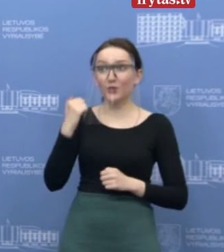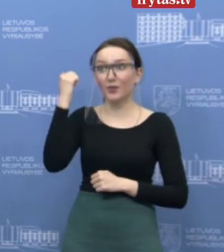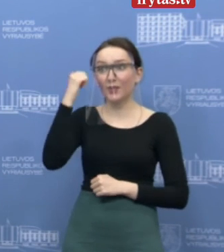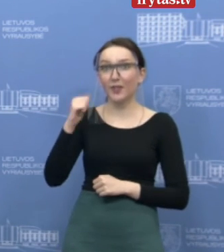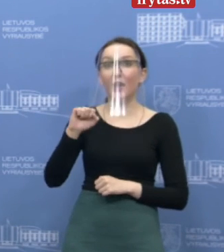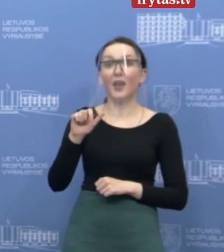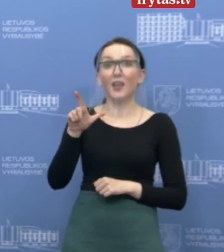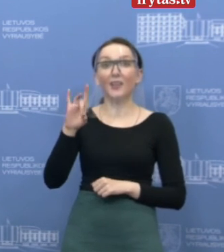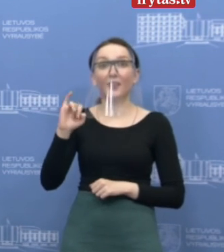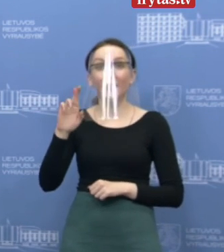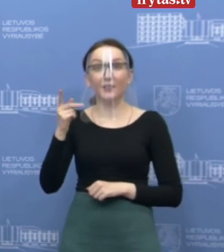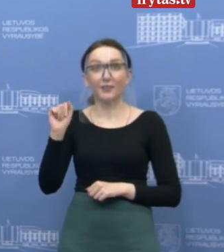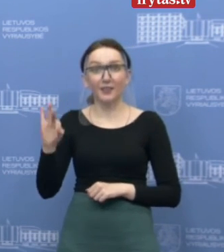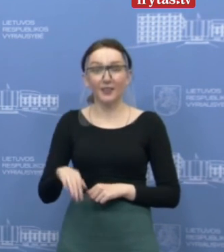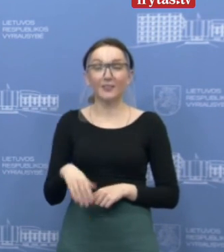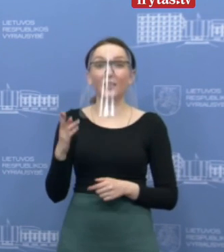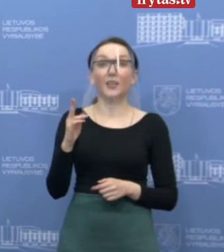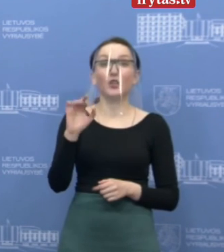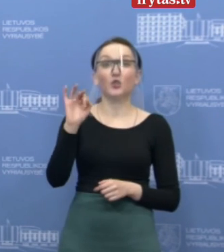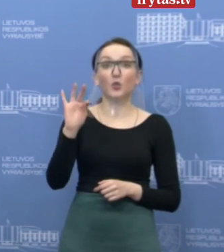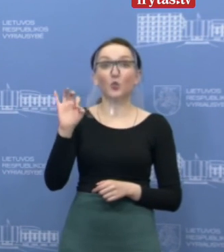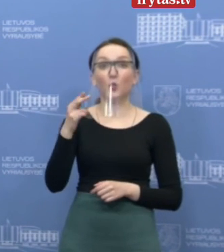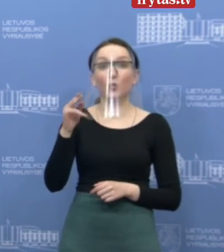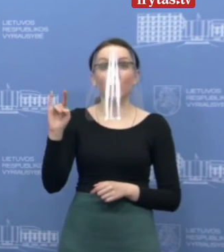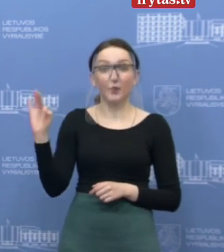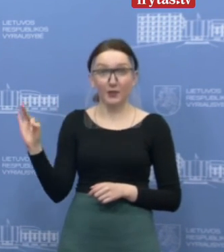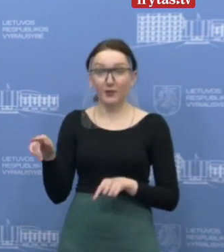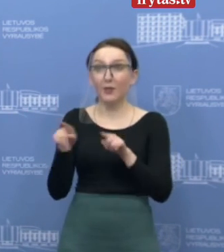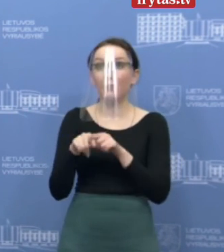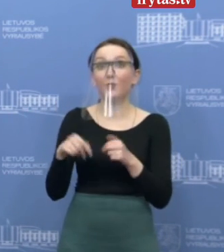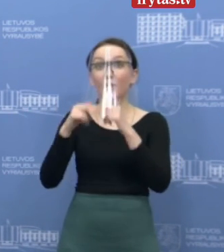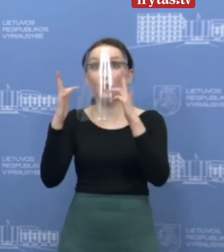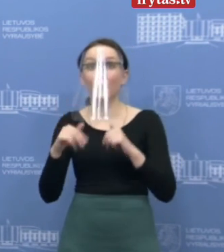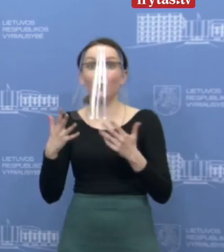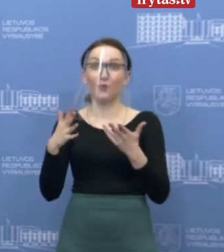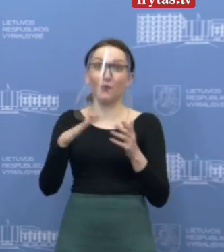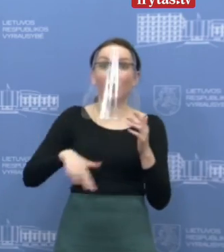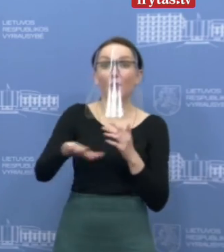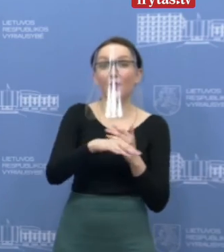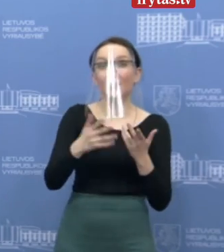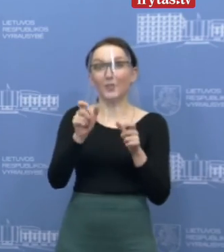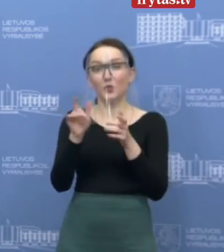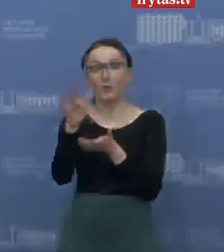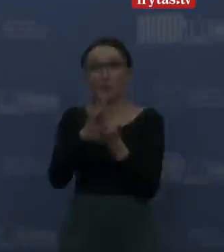Algirdui Stoniui, programėlės karantinas inicijatoriui ir Nacionalinio visuomenės sveikatos centro visuomeniniam patarėjui. ir Nacionalinio